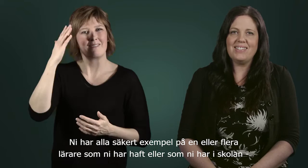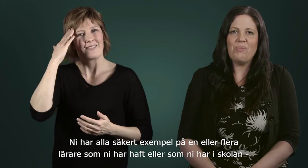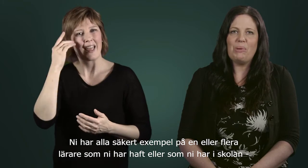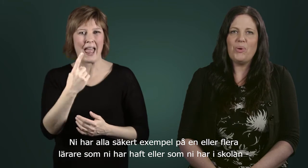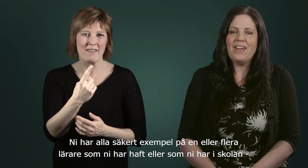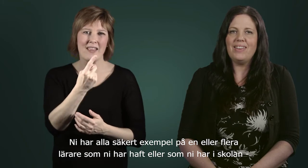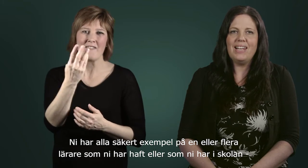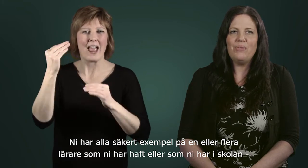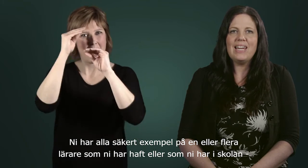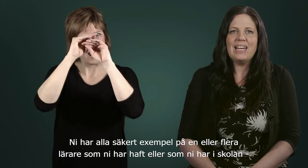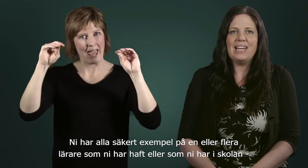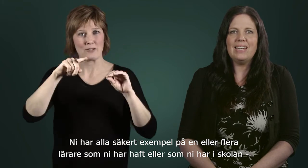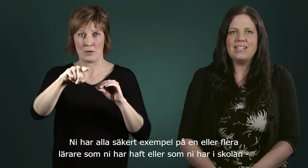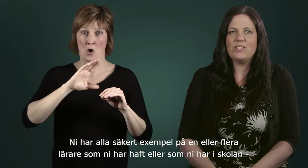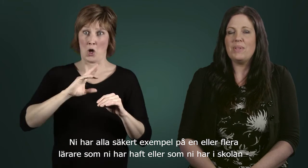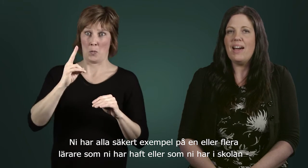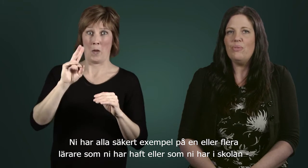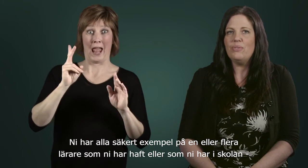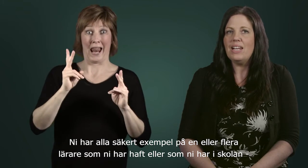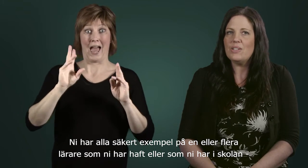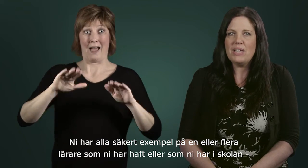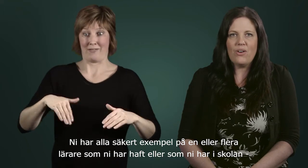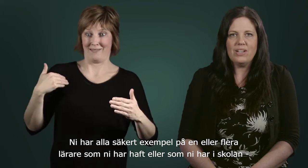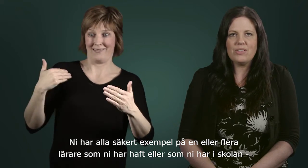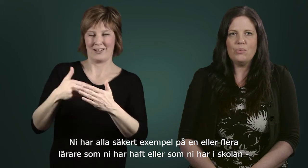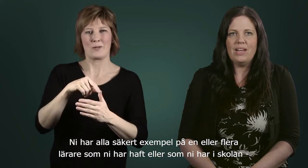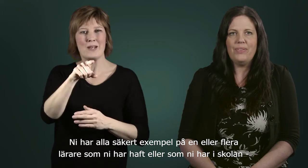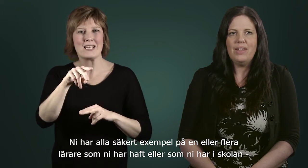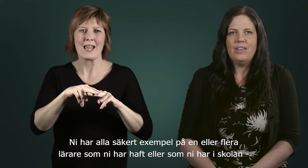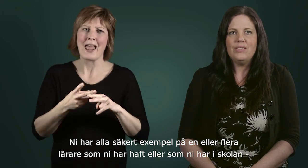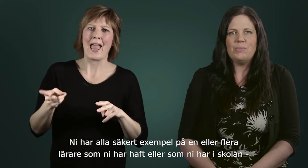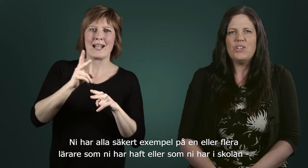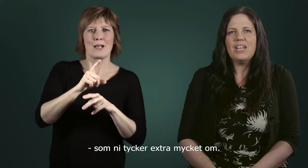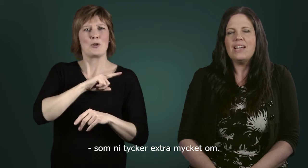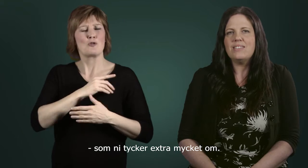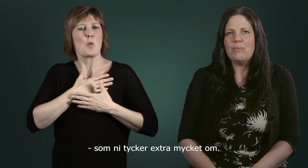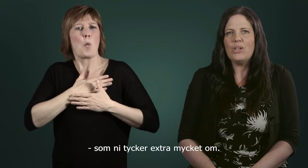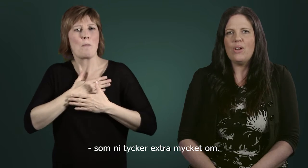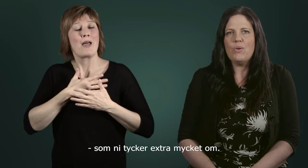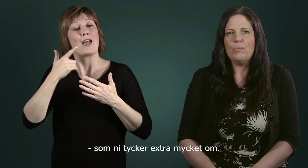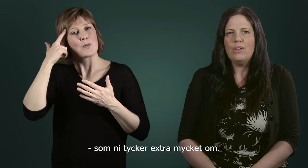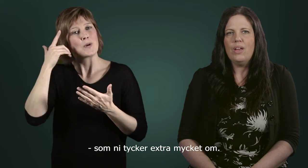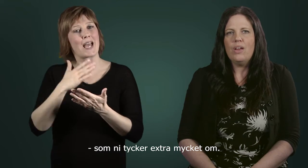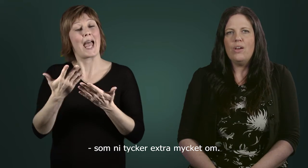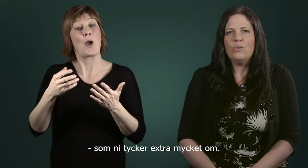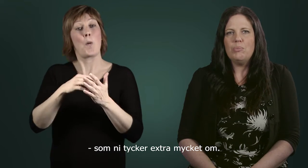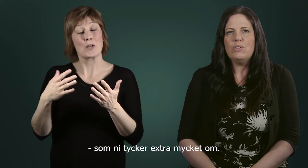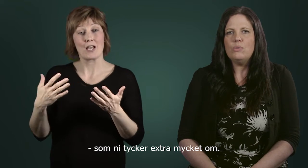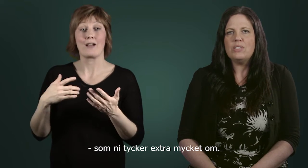exempel på en eller flera lärare som ni har haft eller som ni har i skolan. Som man tycker extra mycket om. Och det beror